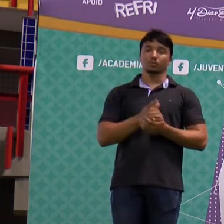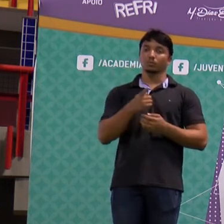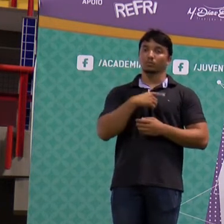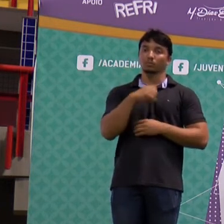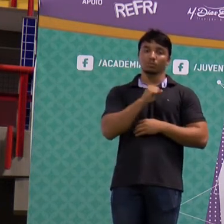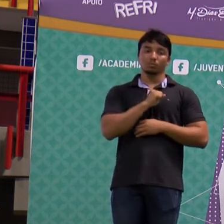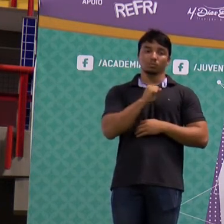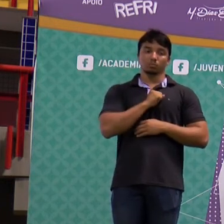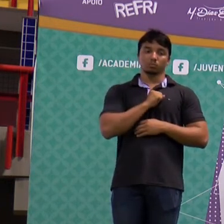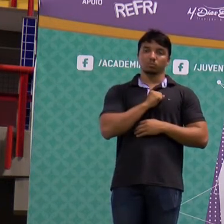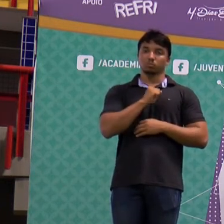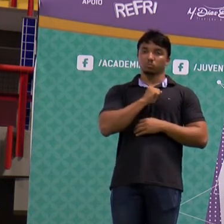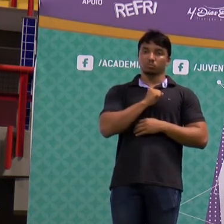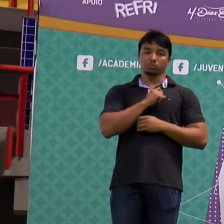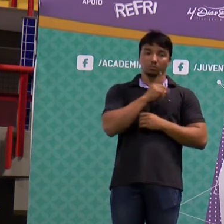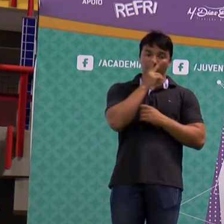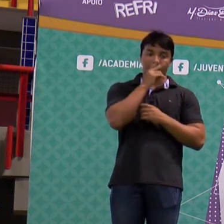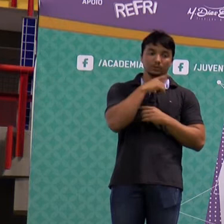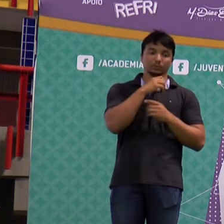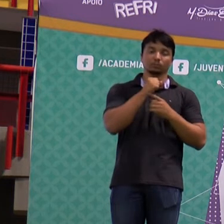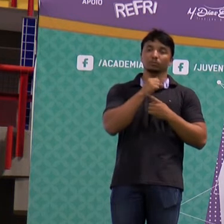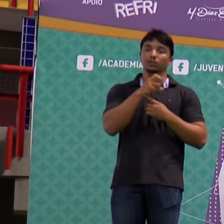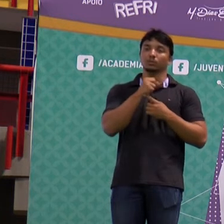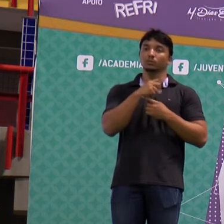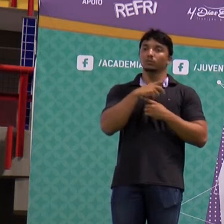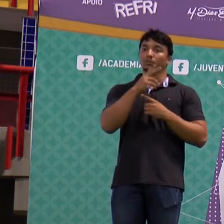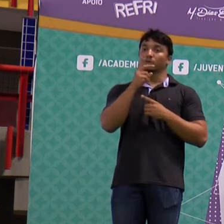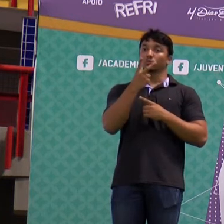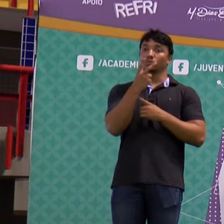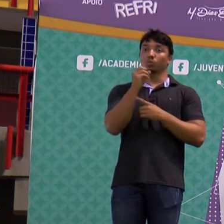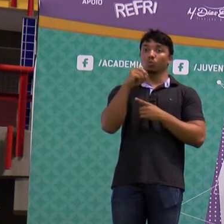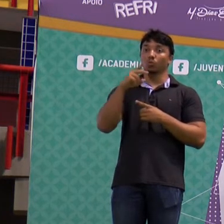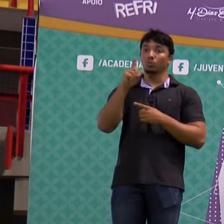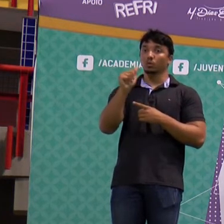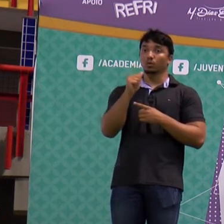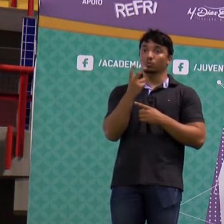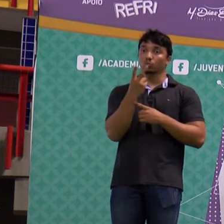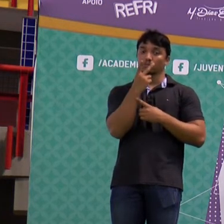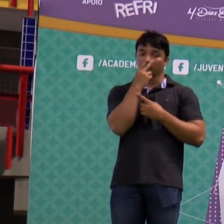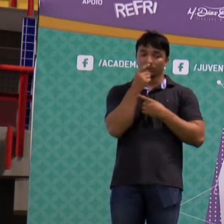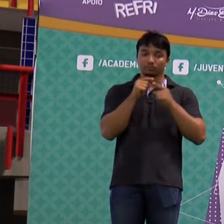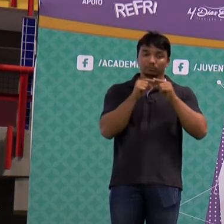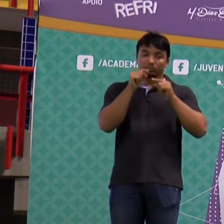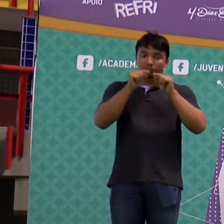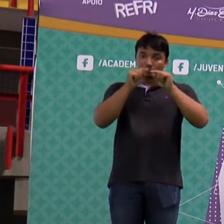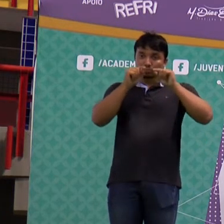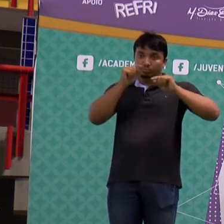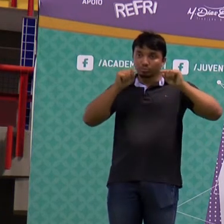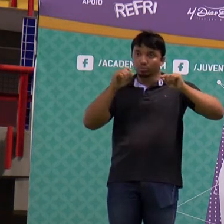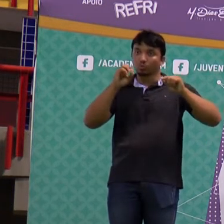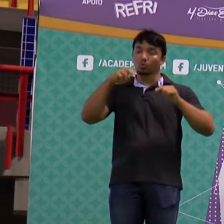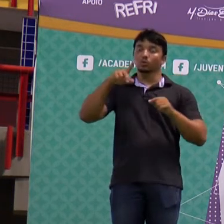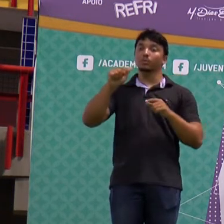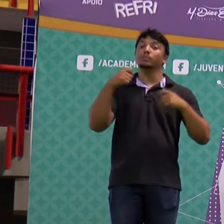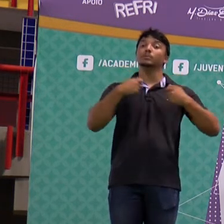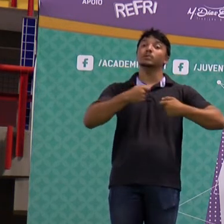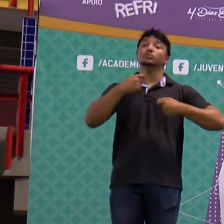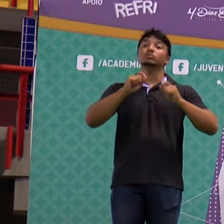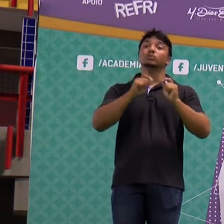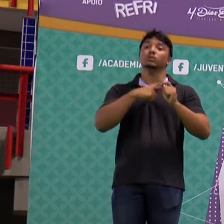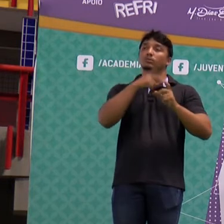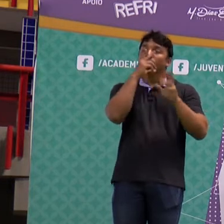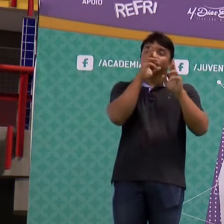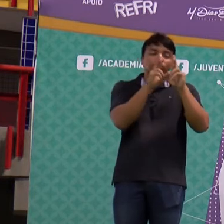Batimento é quando a gente tem uma interferência de duas ondas próximas. Para que eu tenha o batimento, é preciso que essa